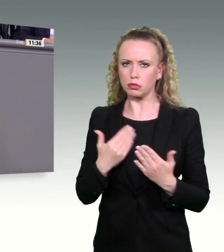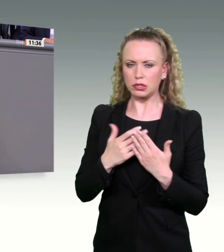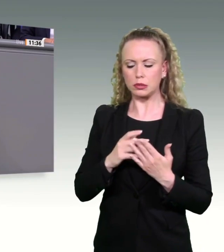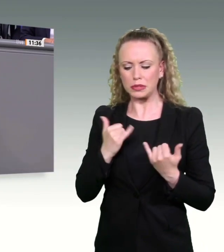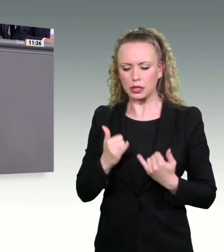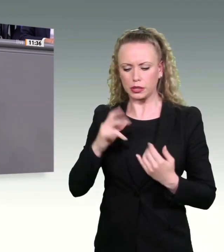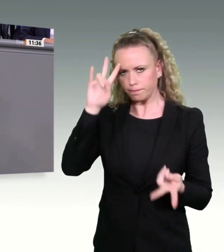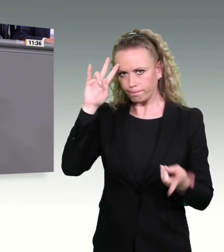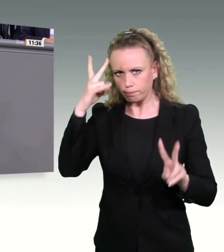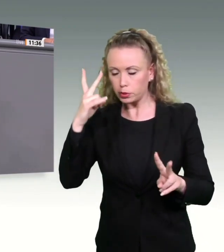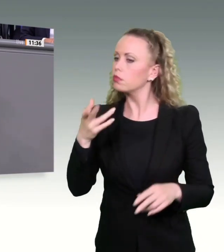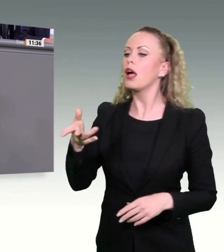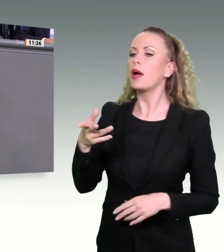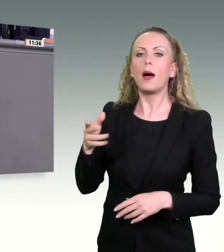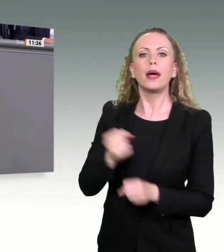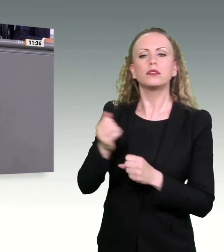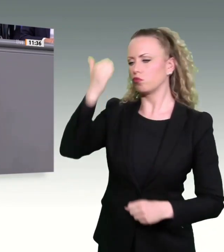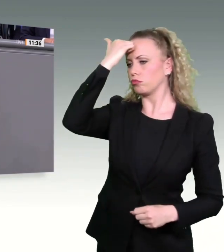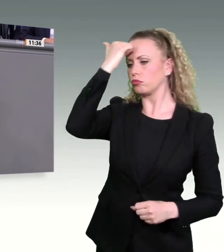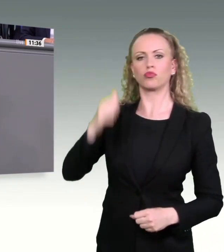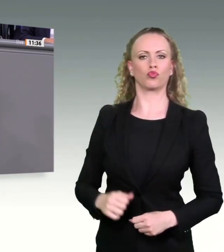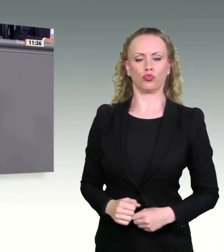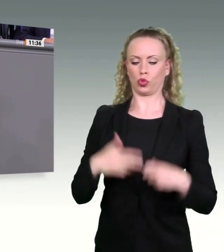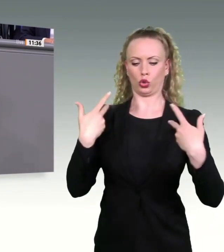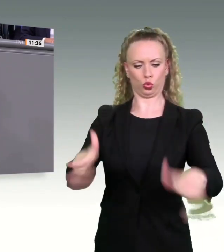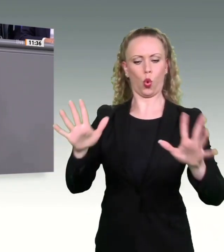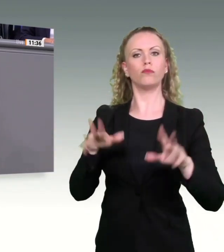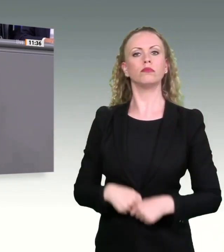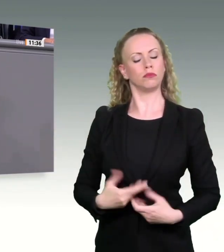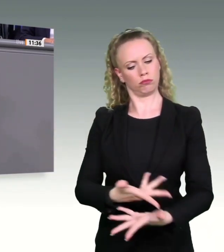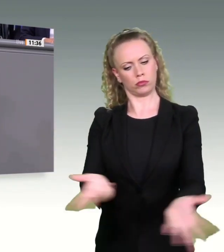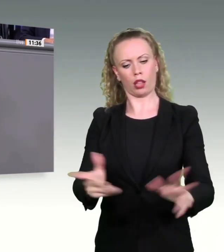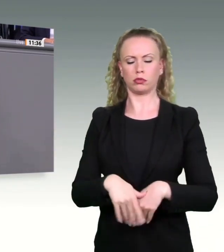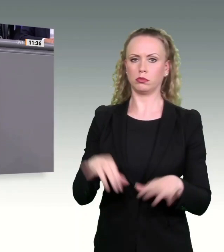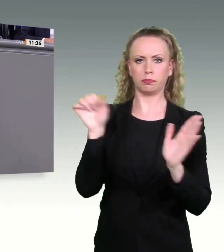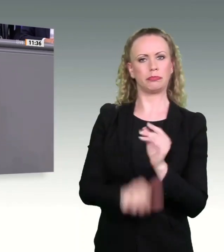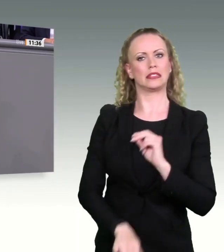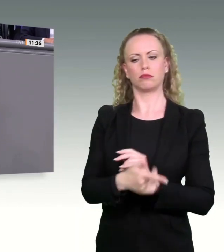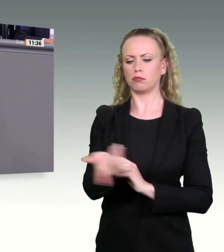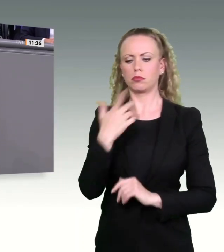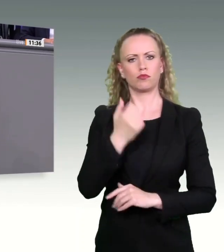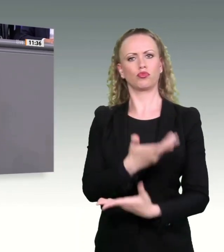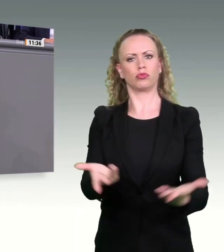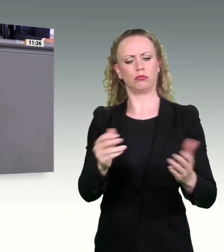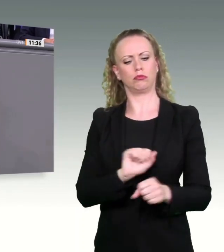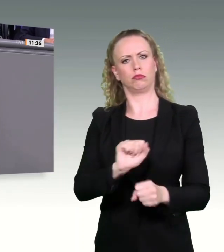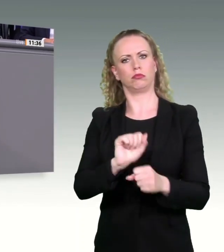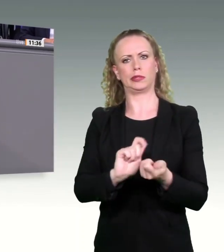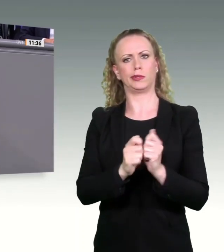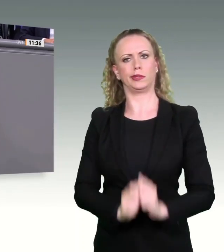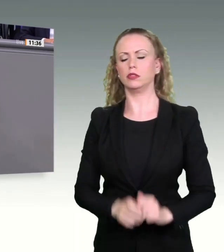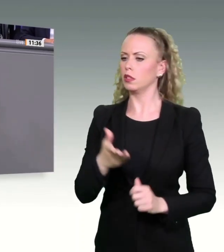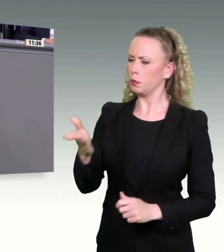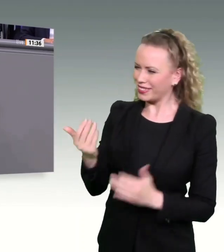machen Sie alles nicht, sondern Sie stellen sich her und sagen, das, alles ist, das ist alles Mist und haben es selbst zu verantworten. Deshalb sage ich, Sie sind Brandstifter und wollen